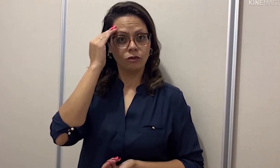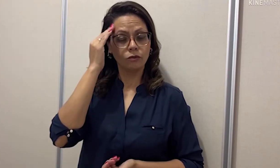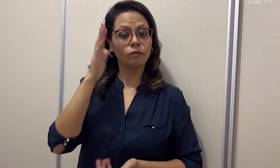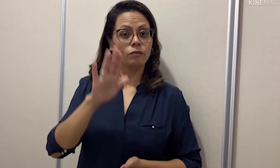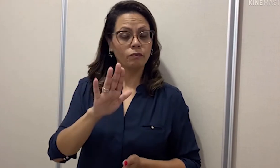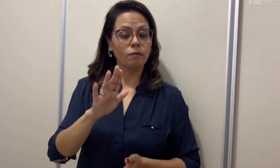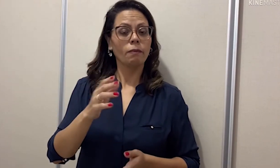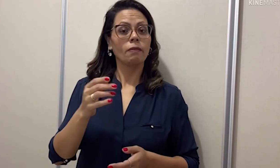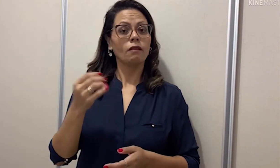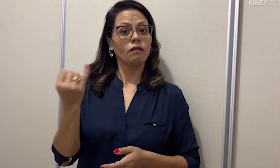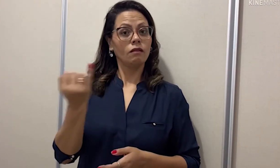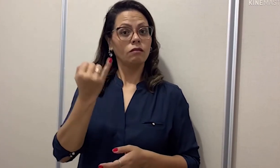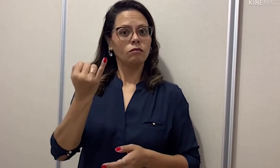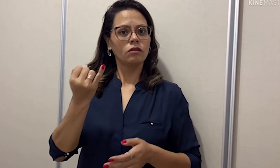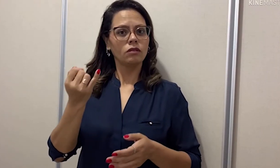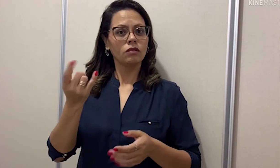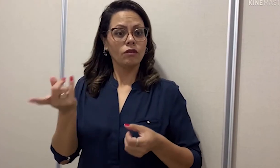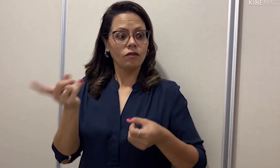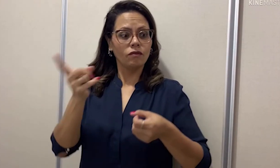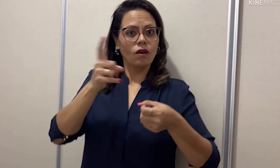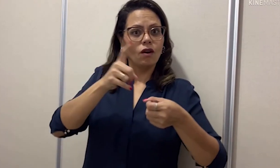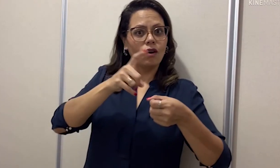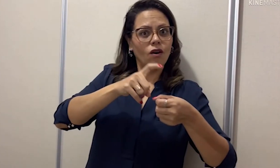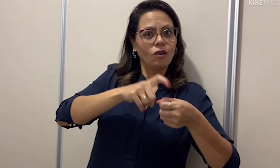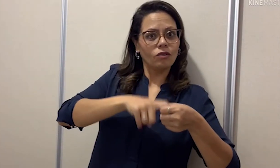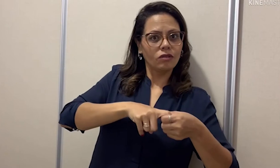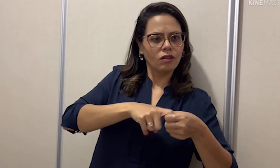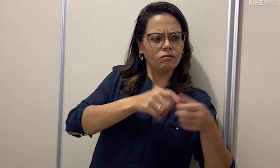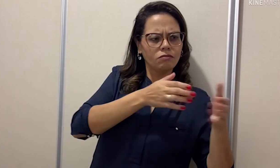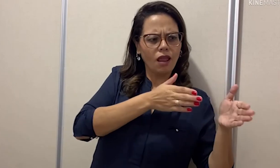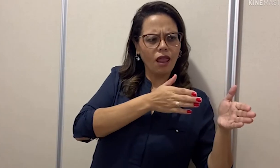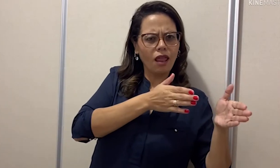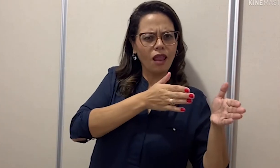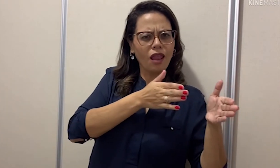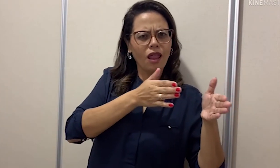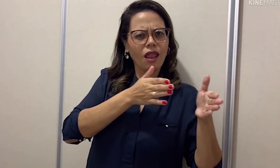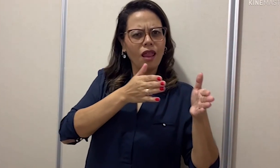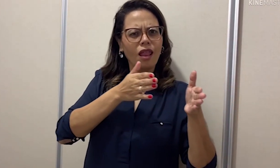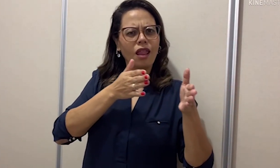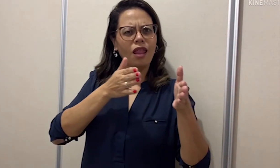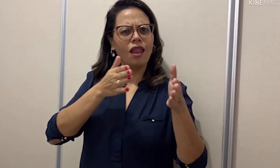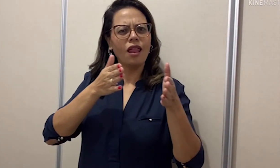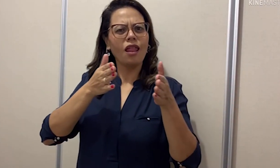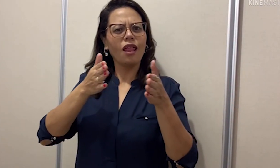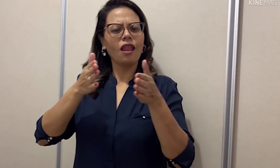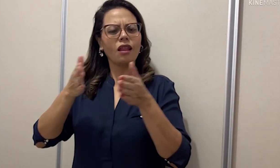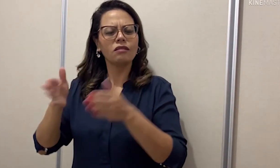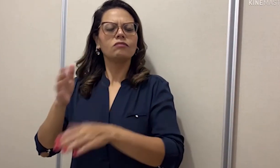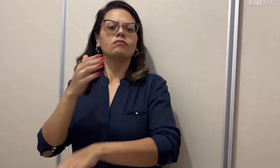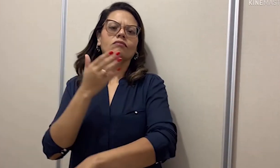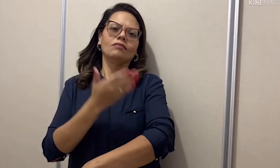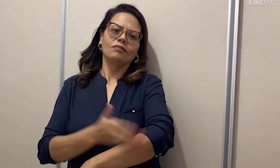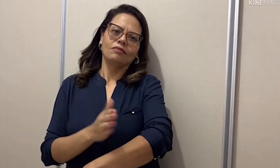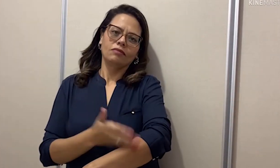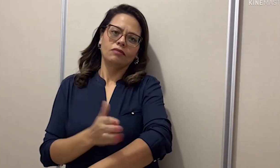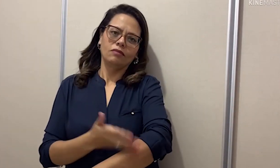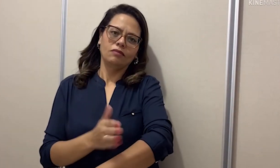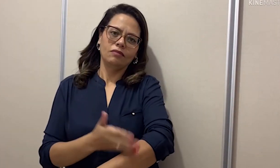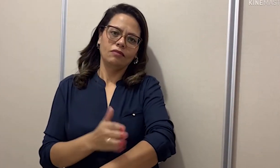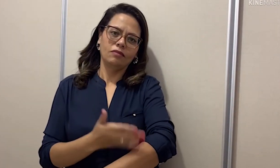Entenderam? Bom, é importante que você retome essas frases do vídeo, repasse e treine